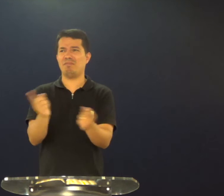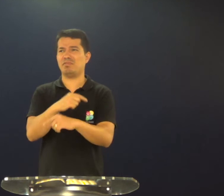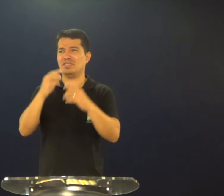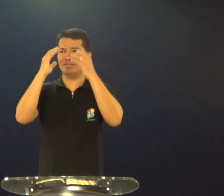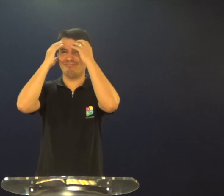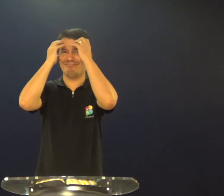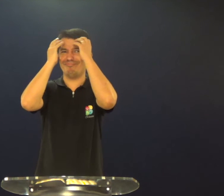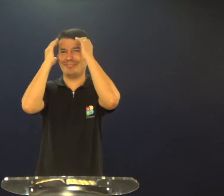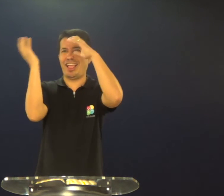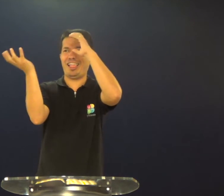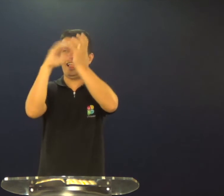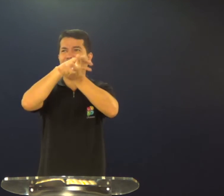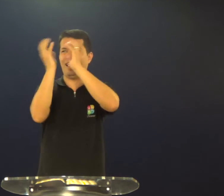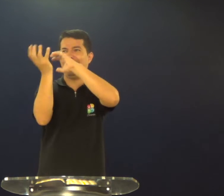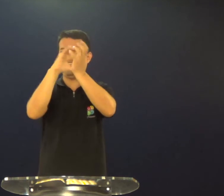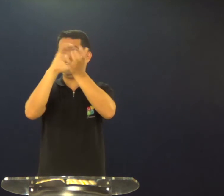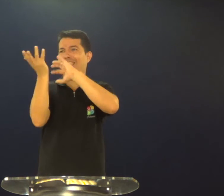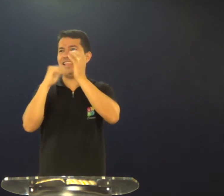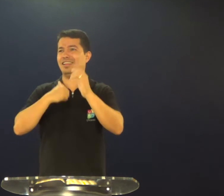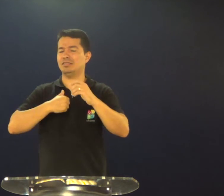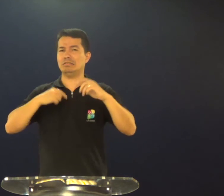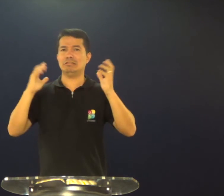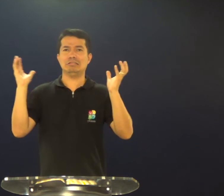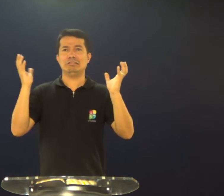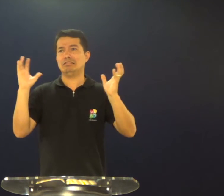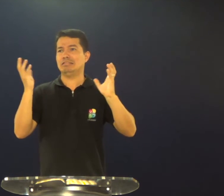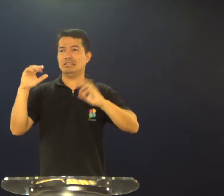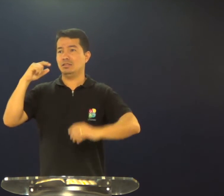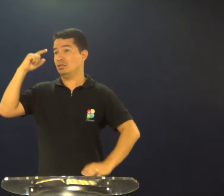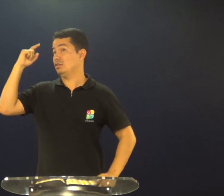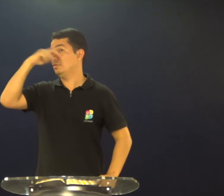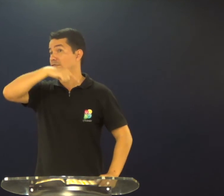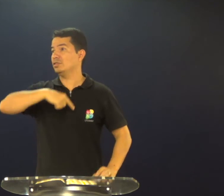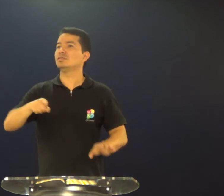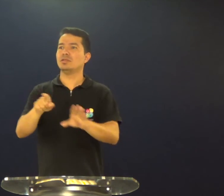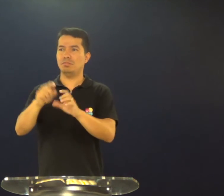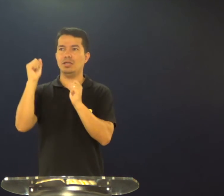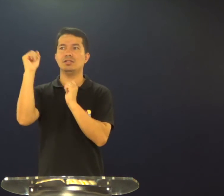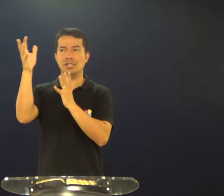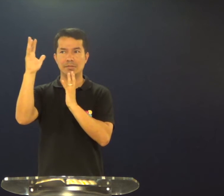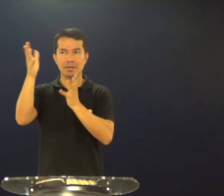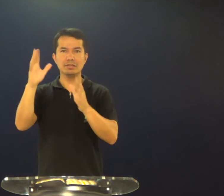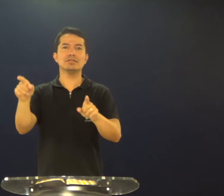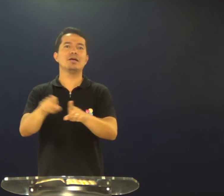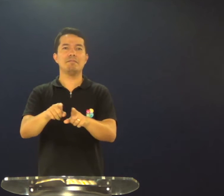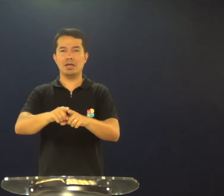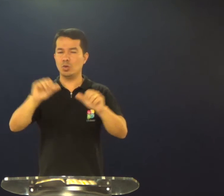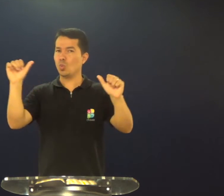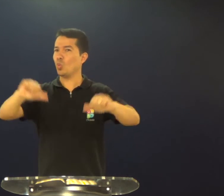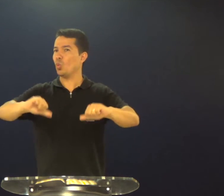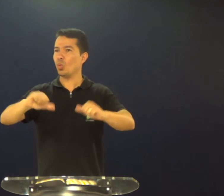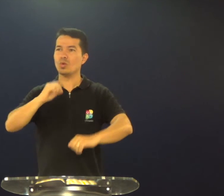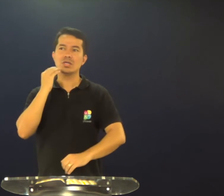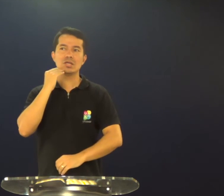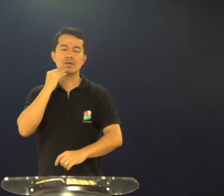trocava muitas palavras, ficava com uma confusão na minha cabeça, era muito difícil para mim,